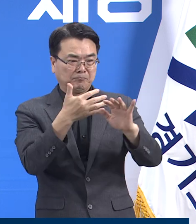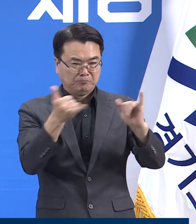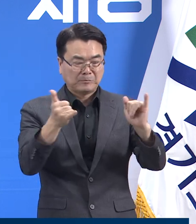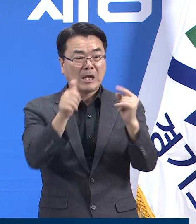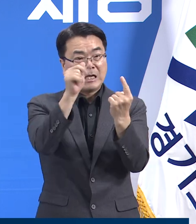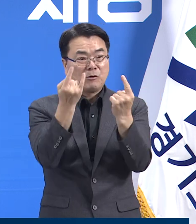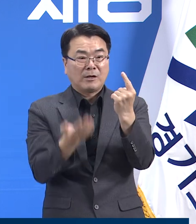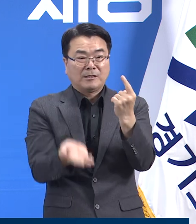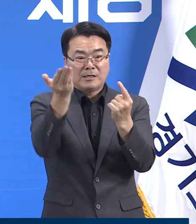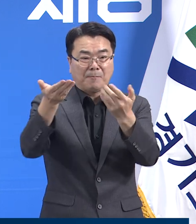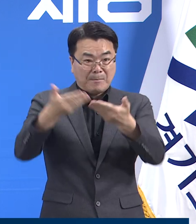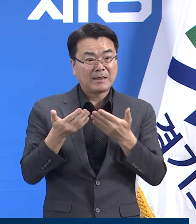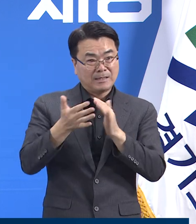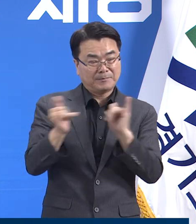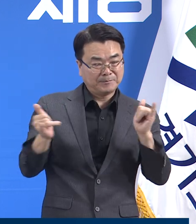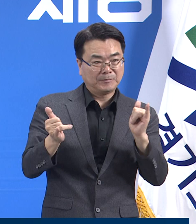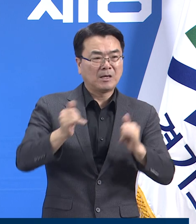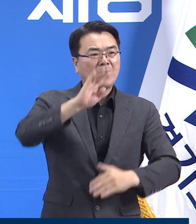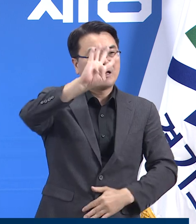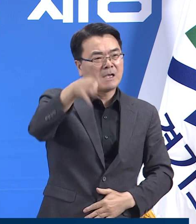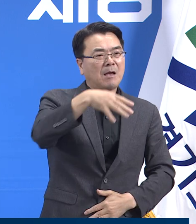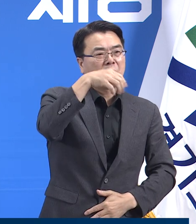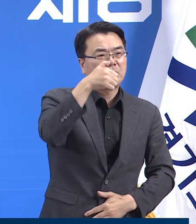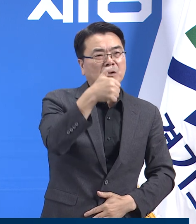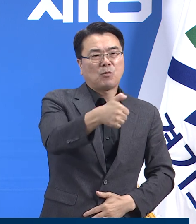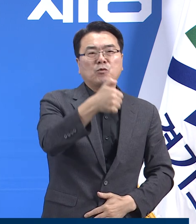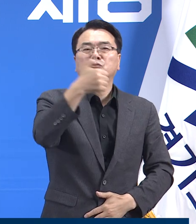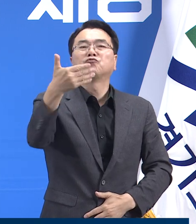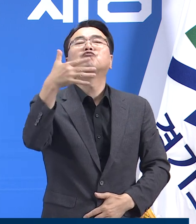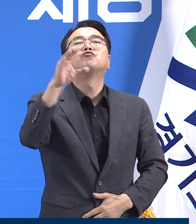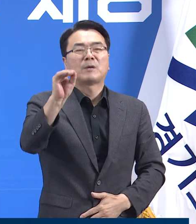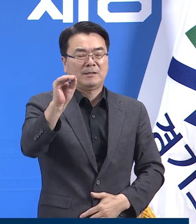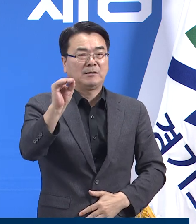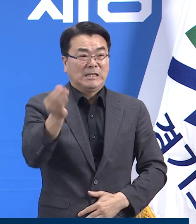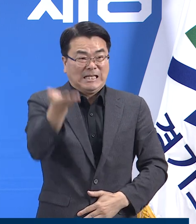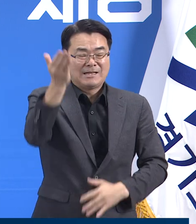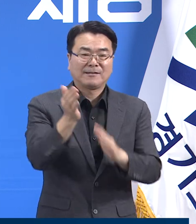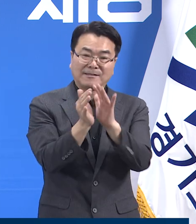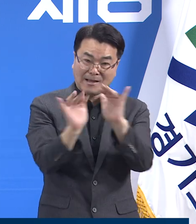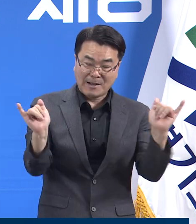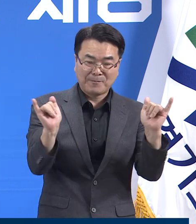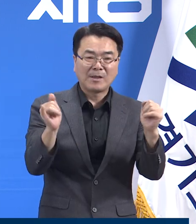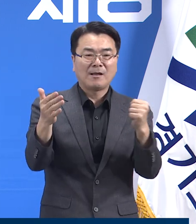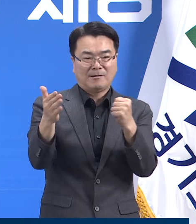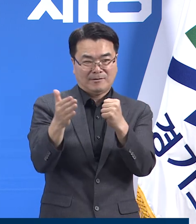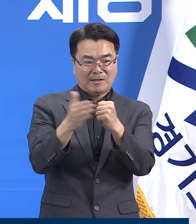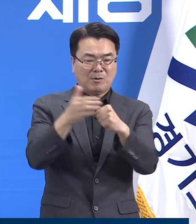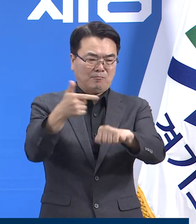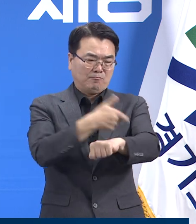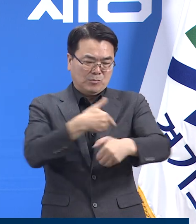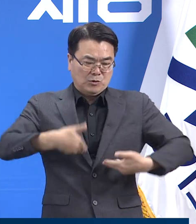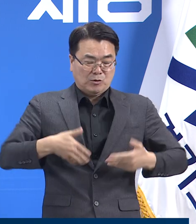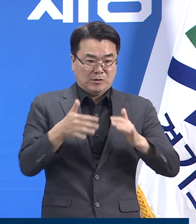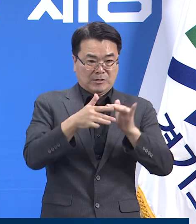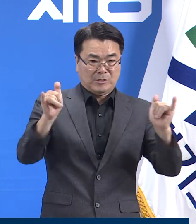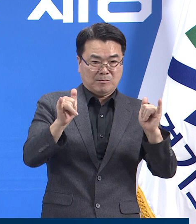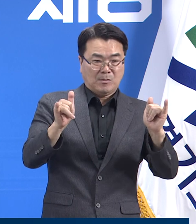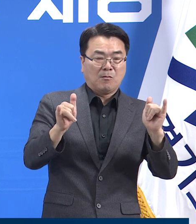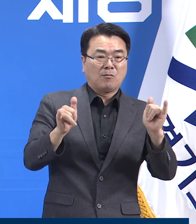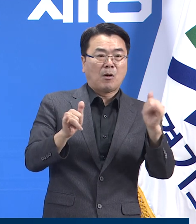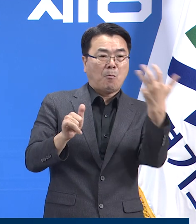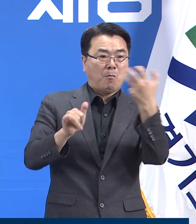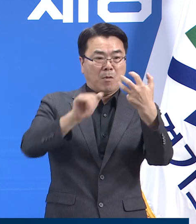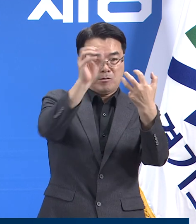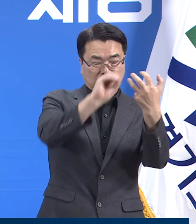이상 받은 사람은 총 459만 4,716명으로 접종 대상자의 82.6% 경기도 인구